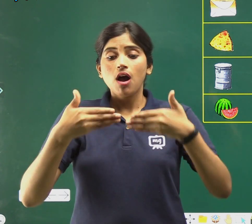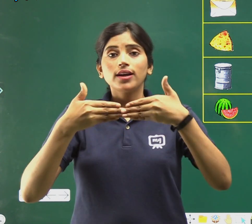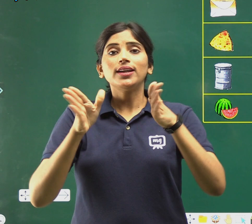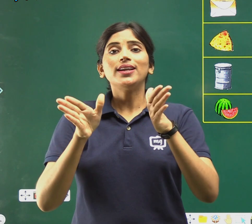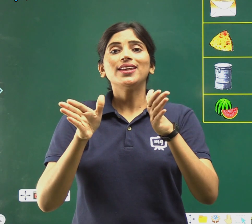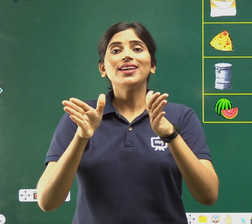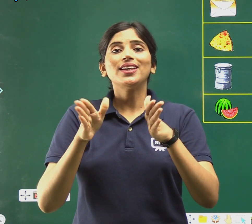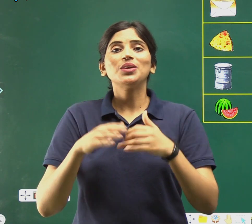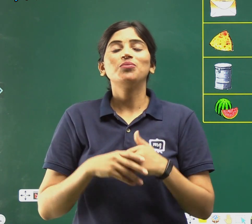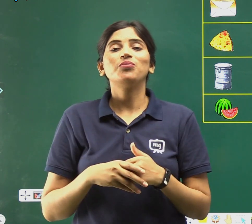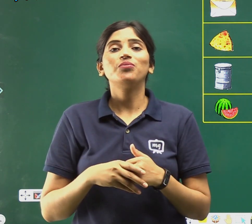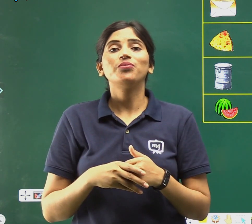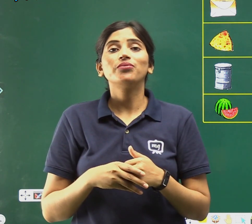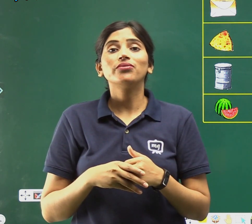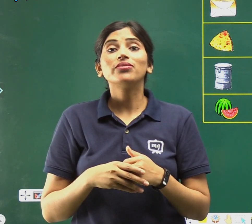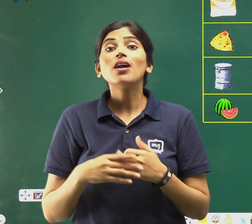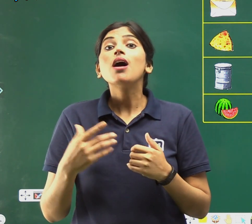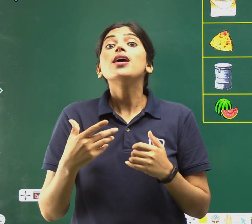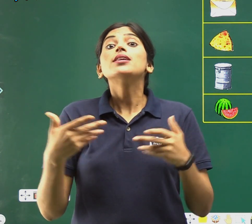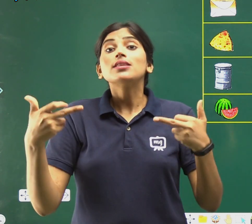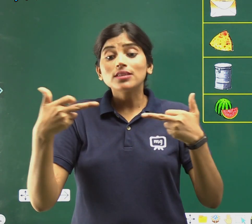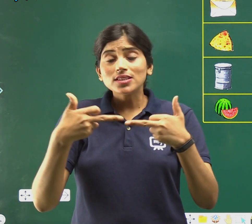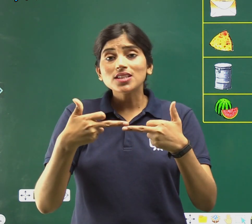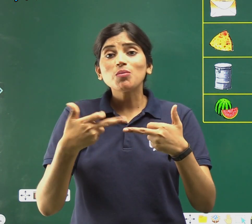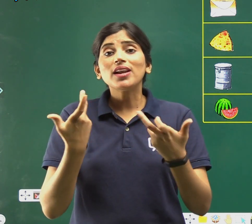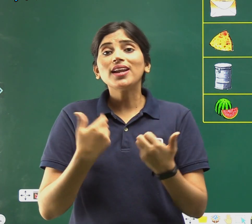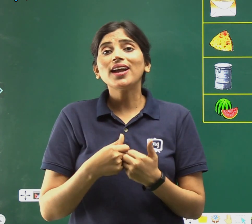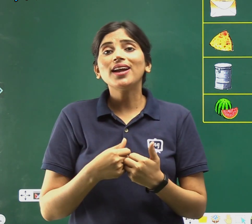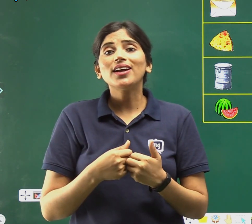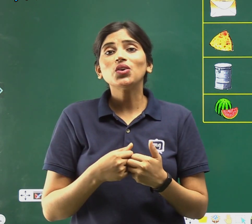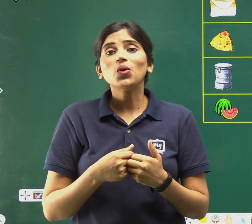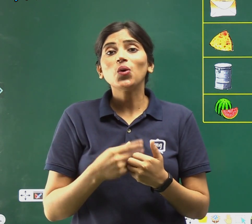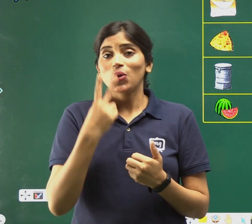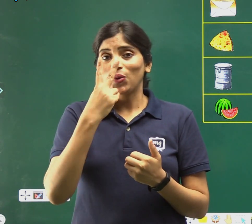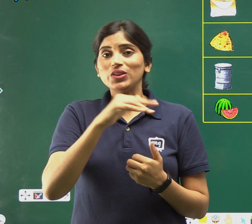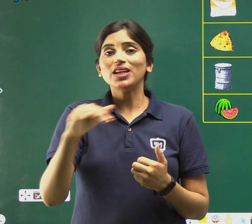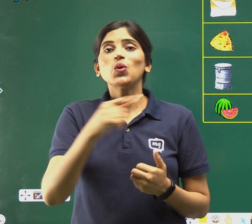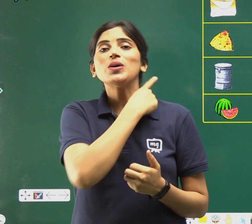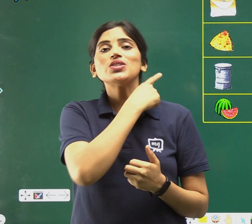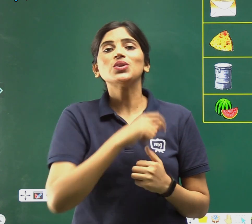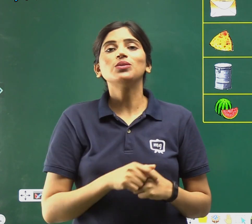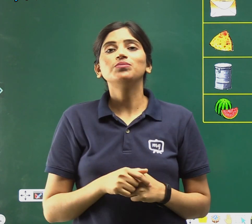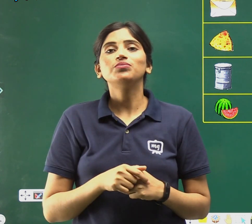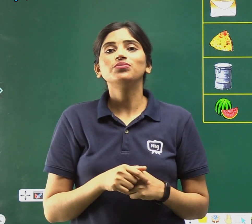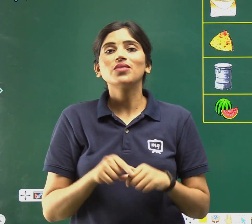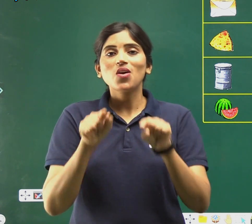किस से मिल रही है? देखो बच्चों,